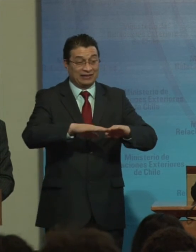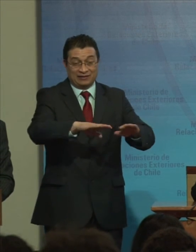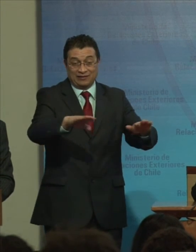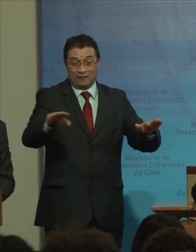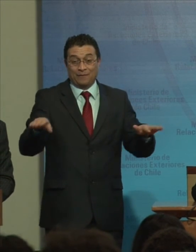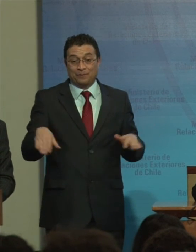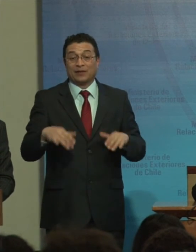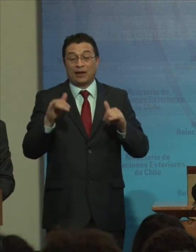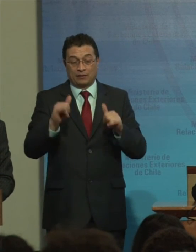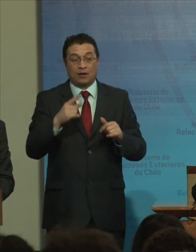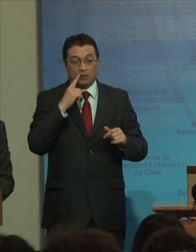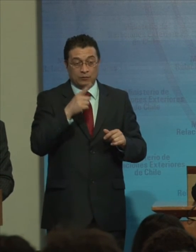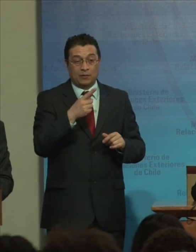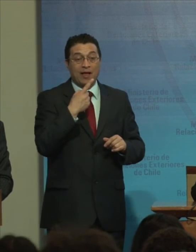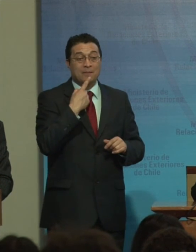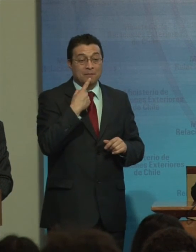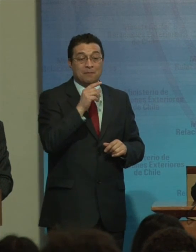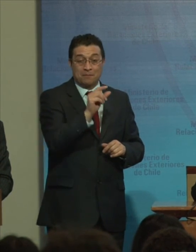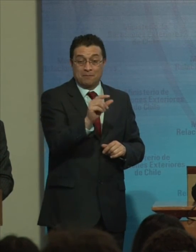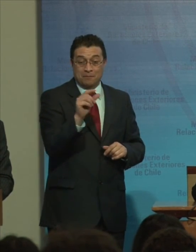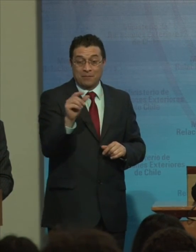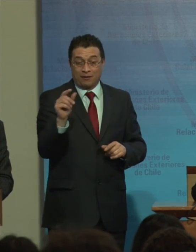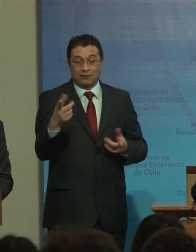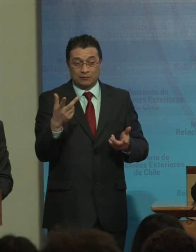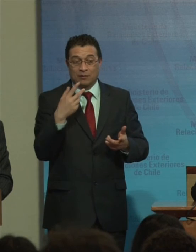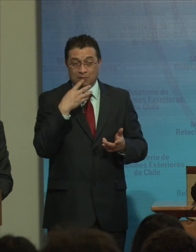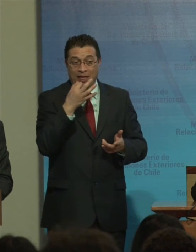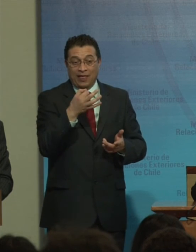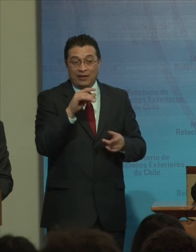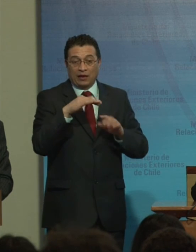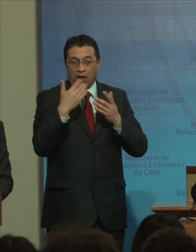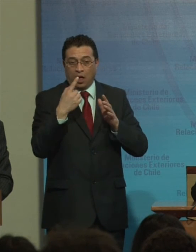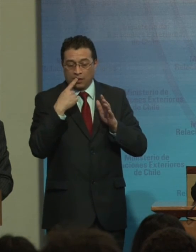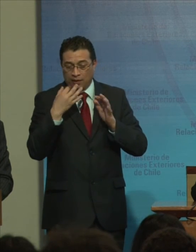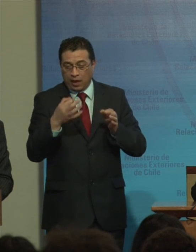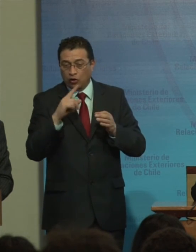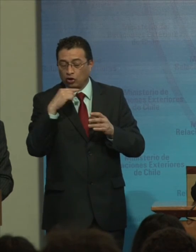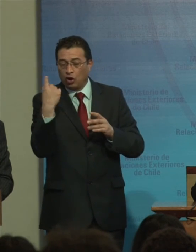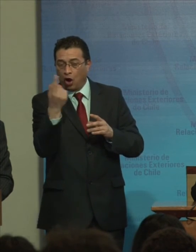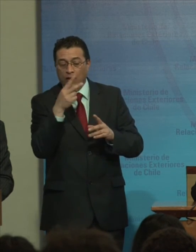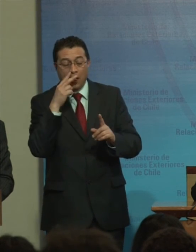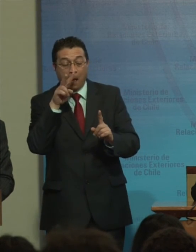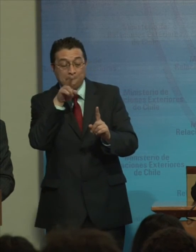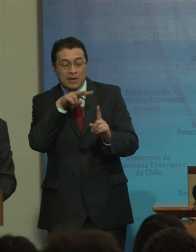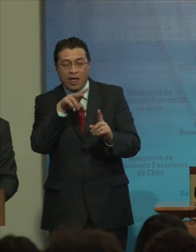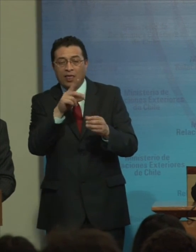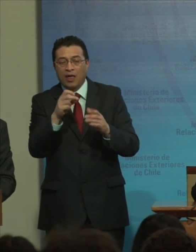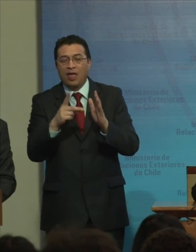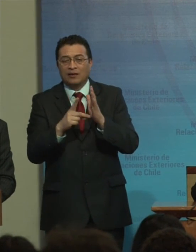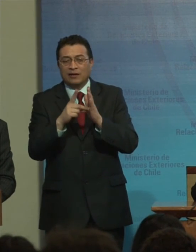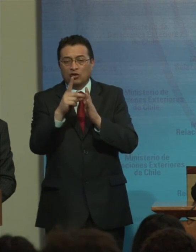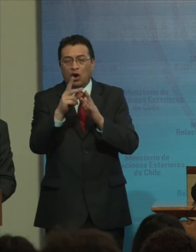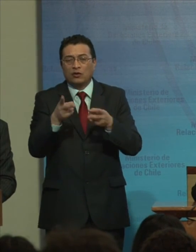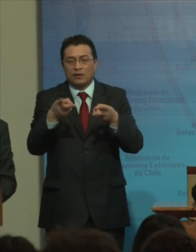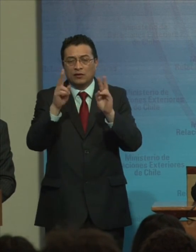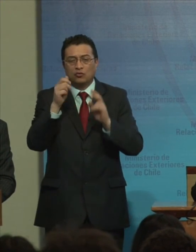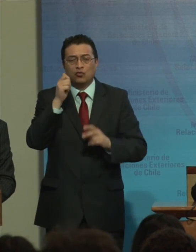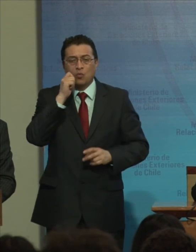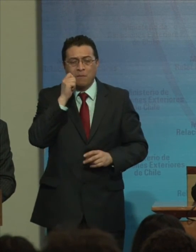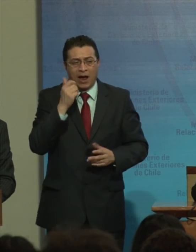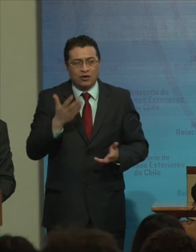Que sus letras Tienen Reproducen Todo el enfoque De desarrollo De derechos humanos